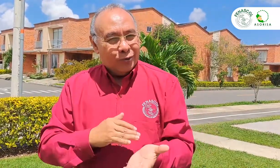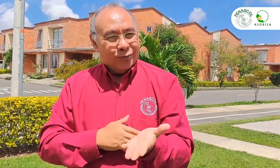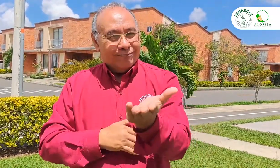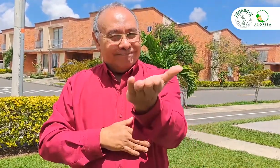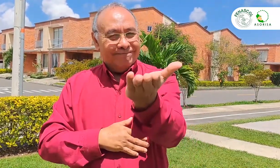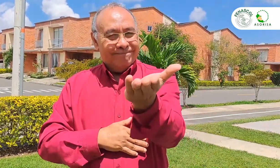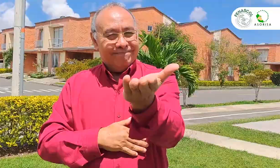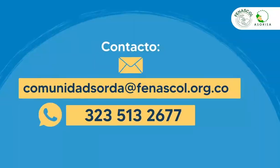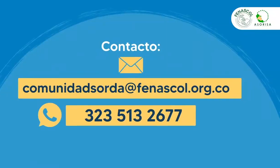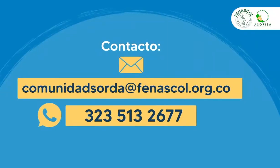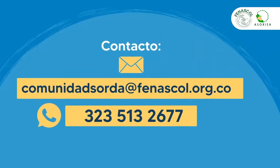contactarnos.